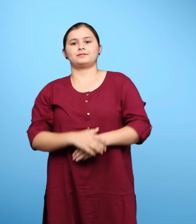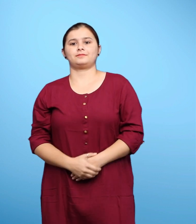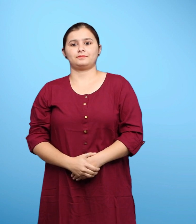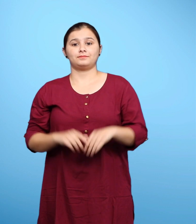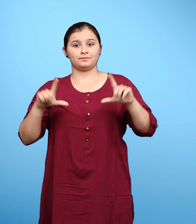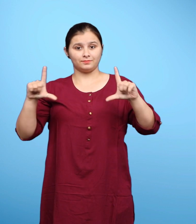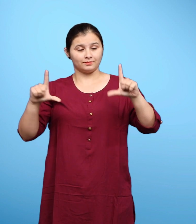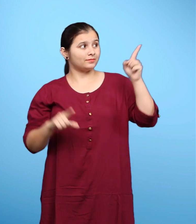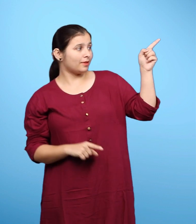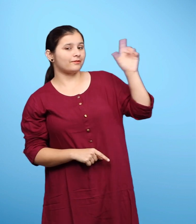चित्र पांच